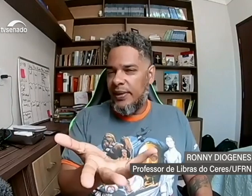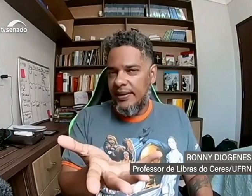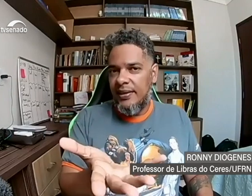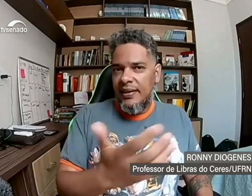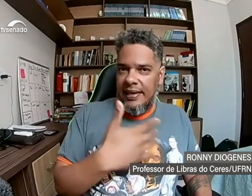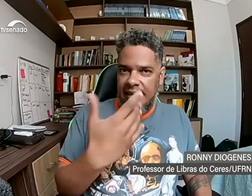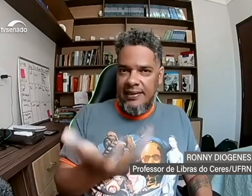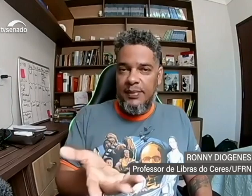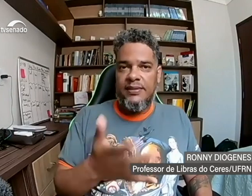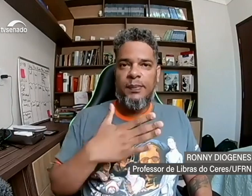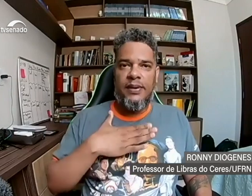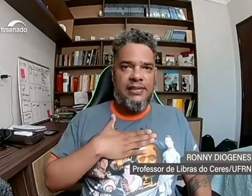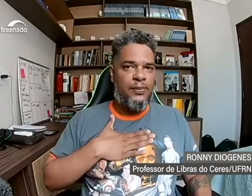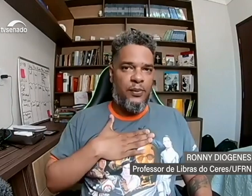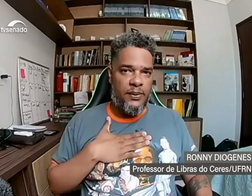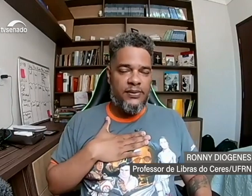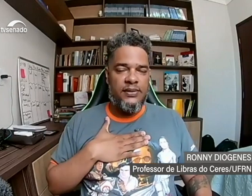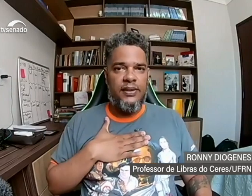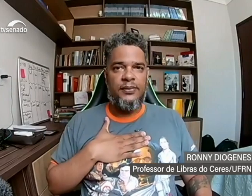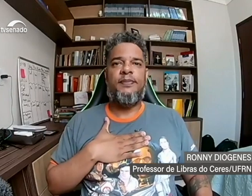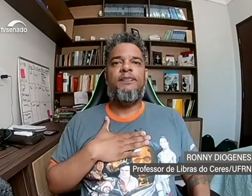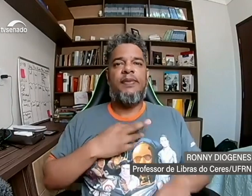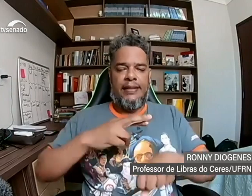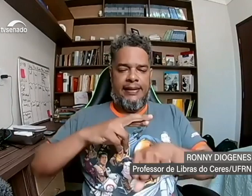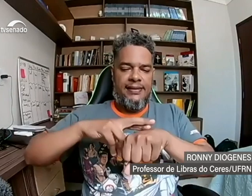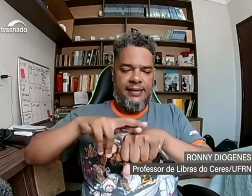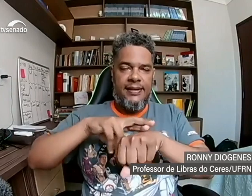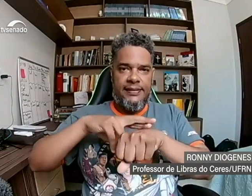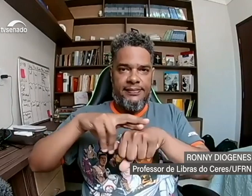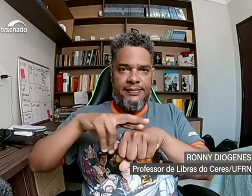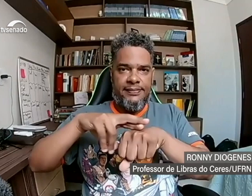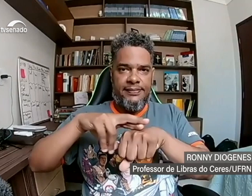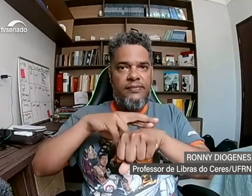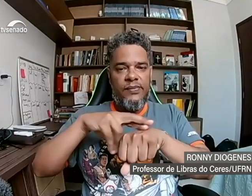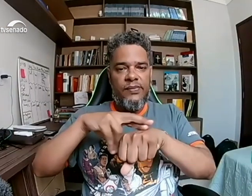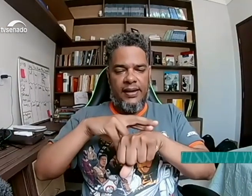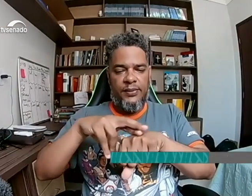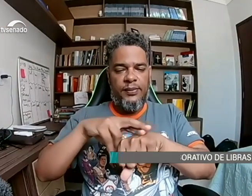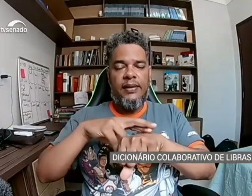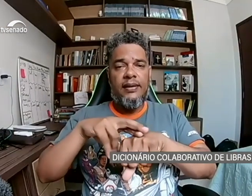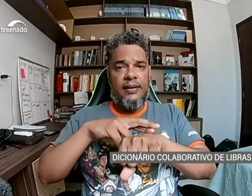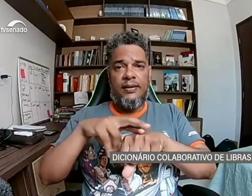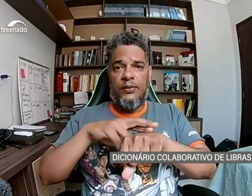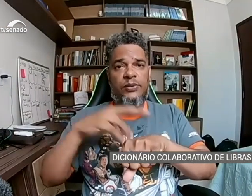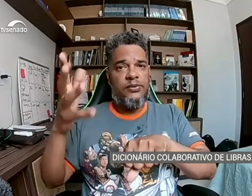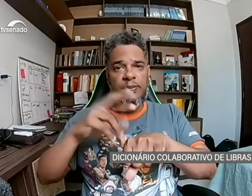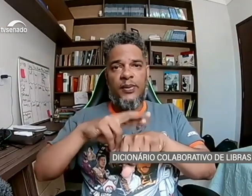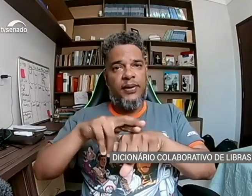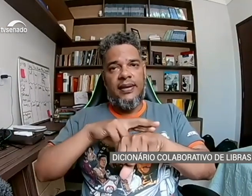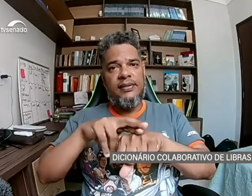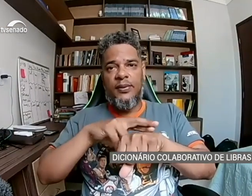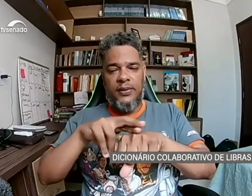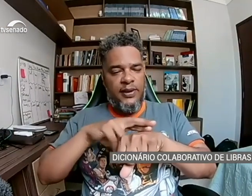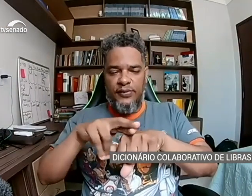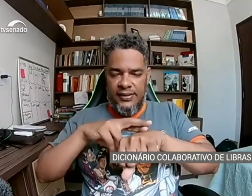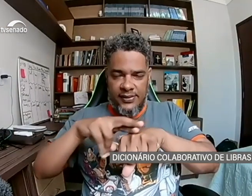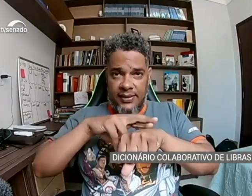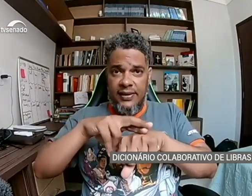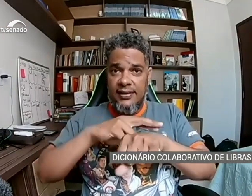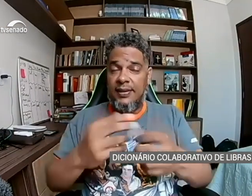em Libras, né? Por exemplo, o meu sinal é esse aqui, certo? Então, os estudos que me conhecem, quando alguém faz isso aqui, já sabe